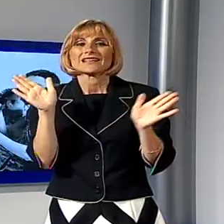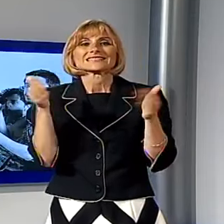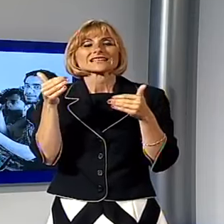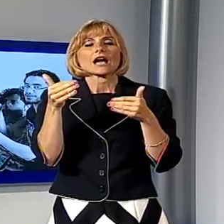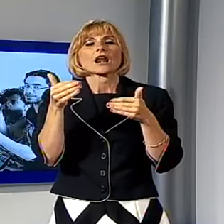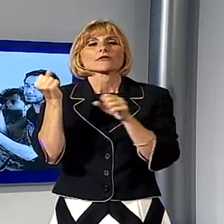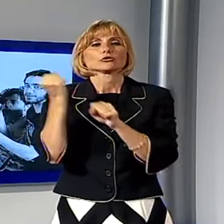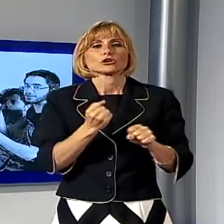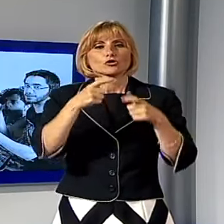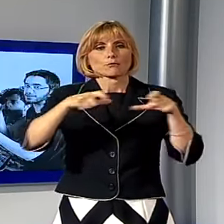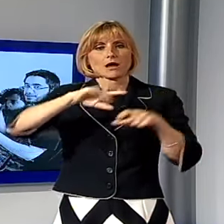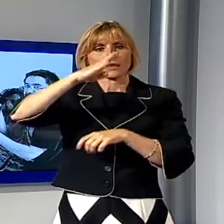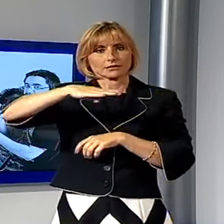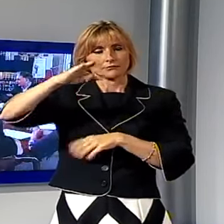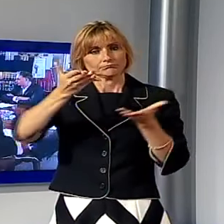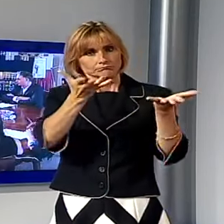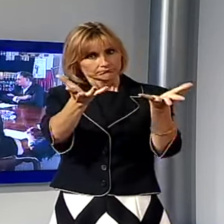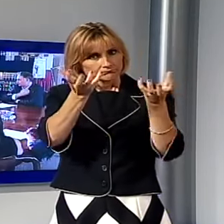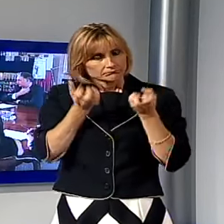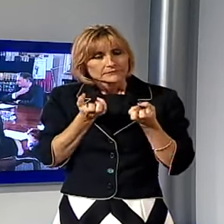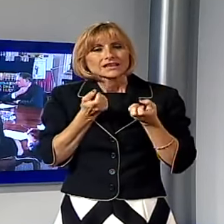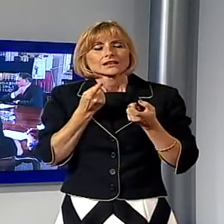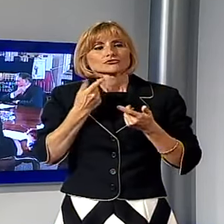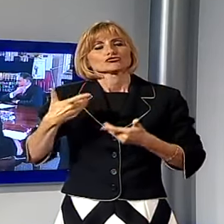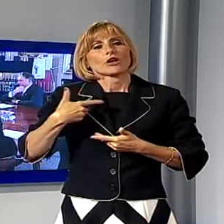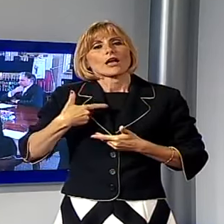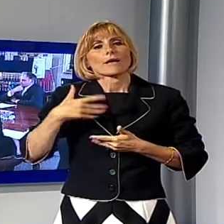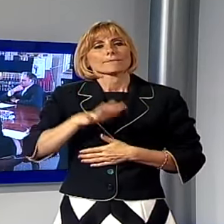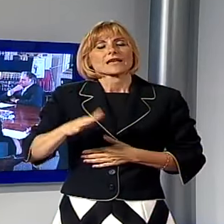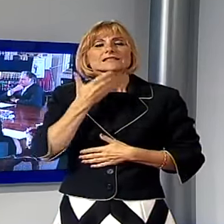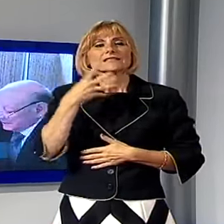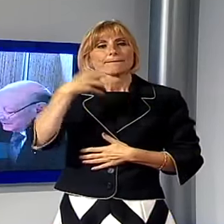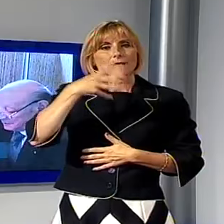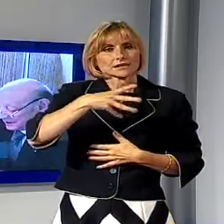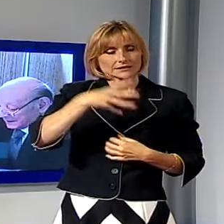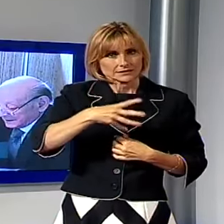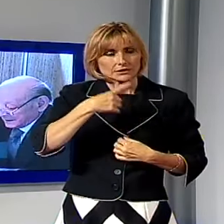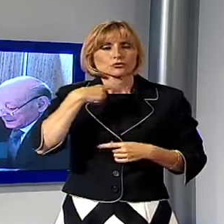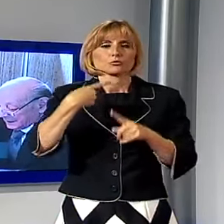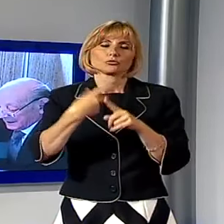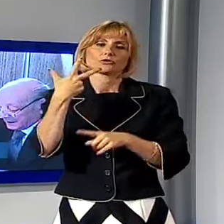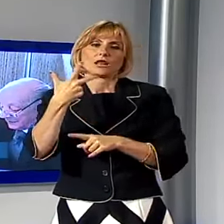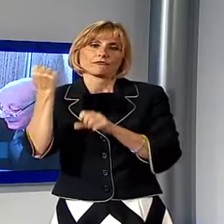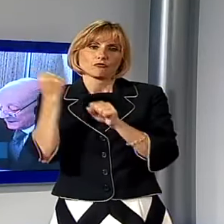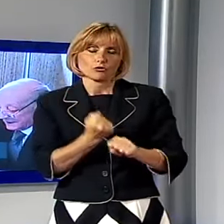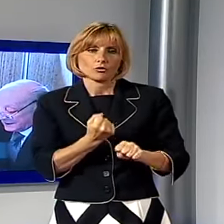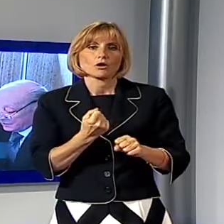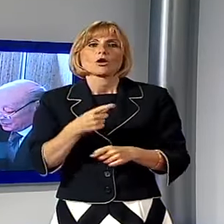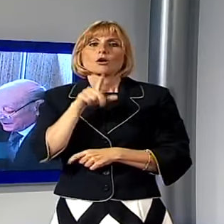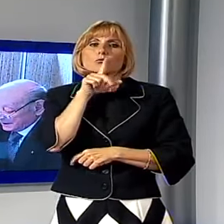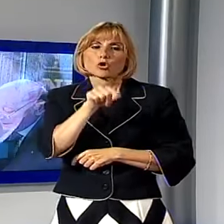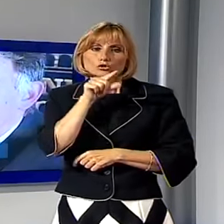del Monte accoglieranno la rassegna promossa dall'ente di piazza San Martino e da altre tre fondazioni di Portogallo,